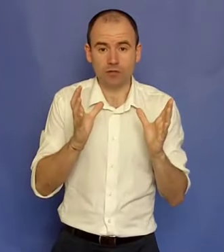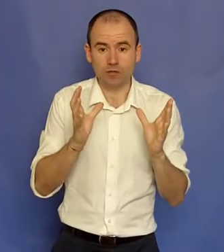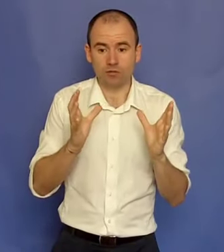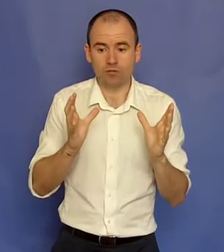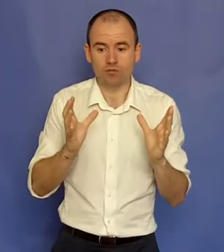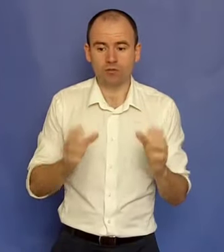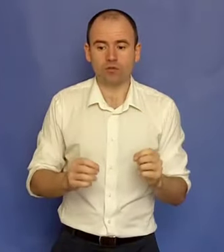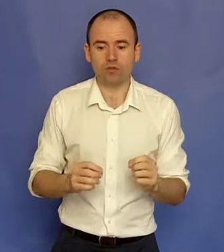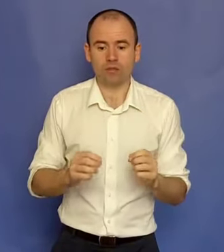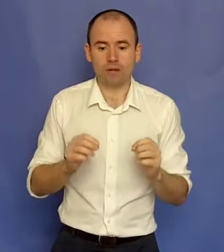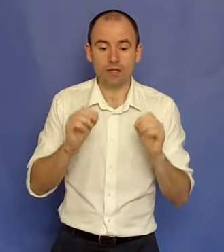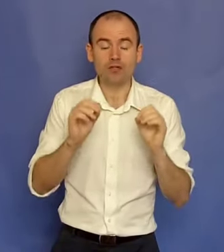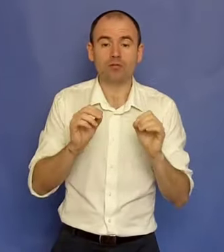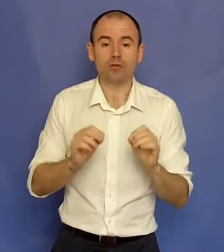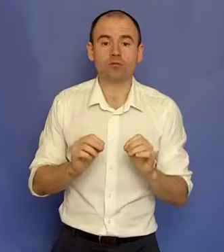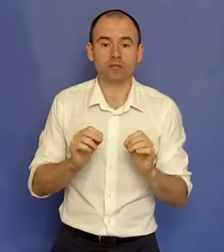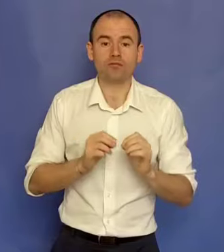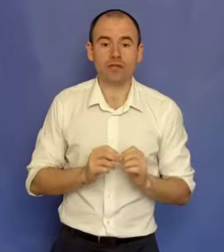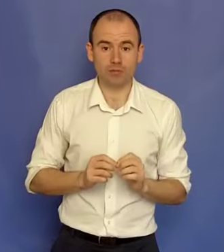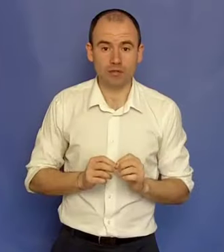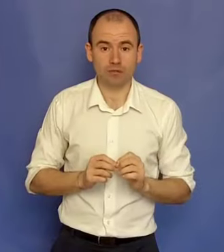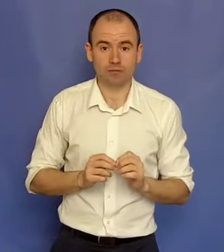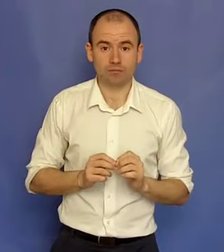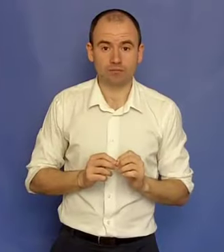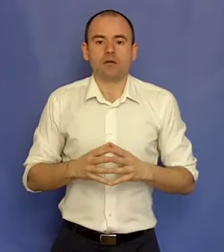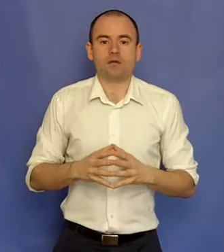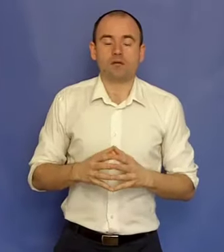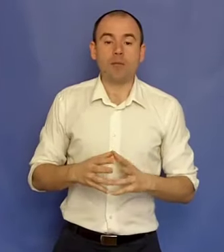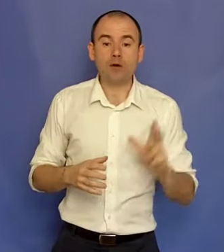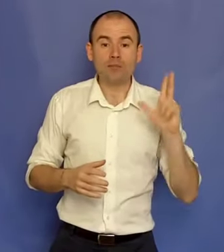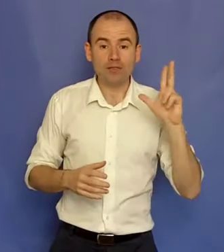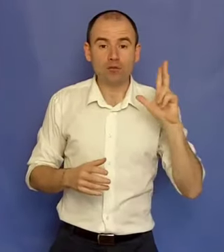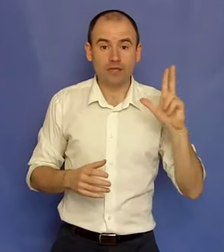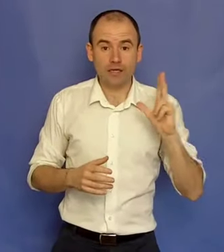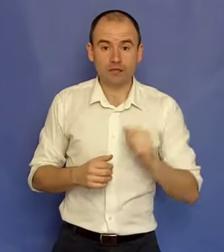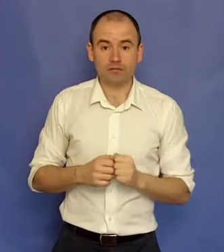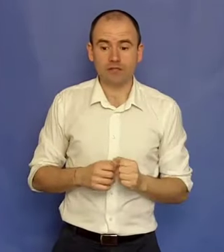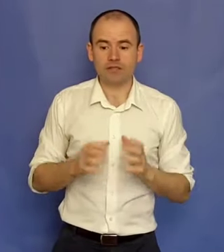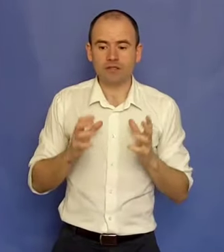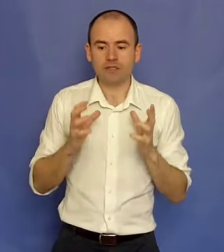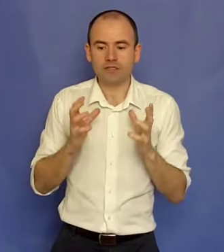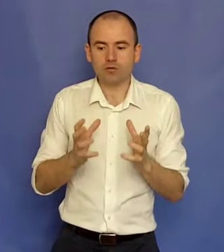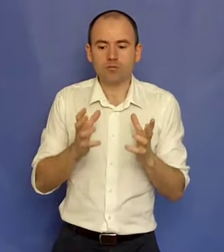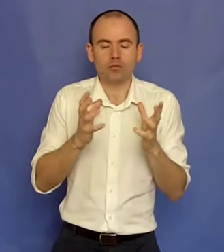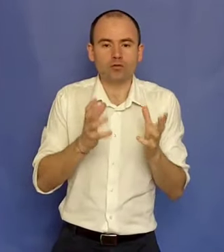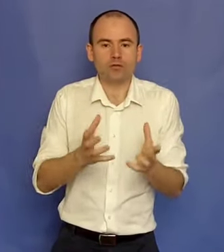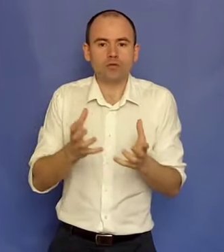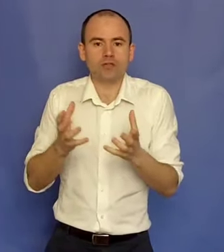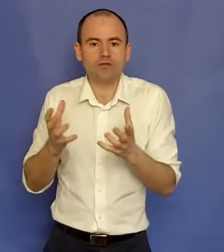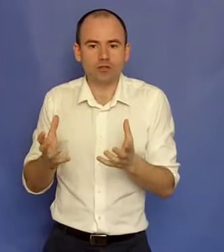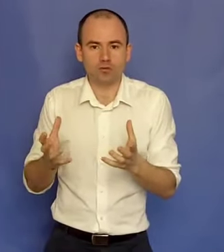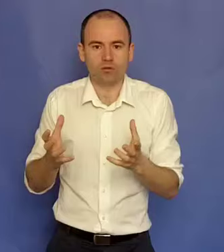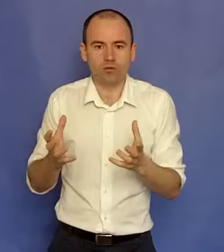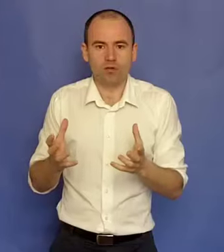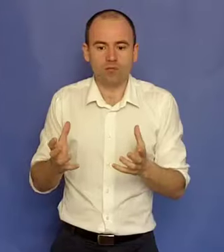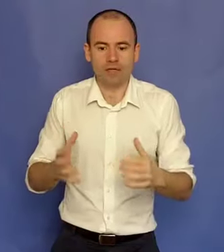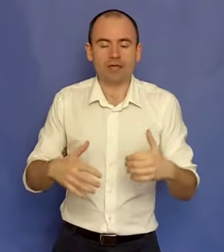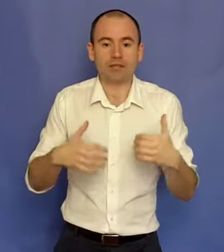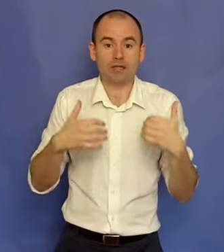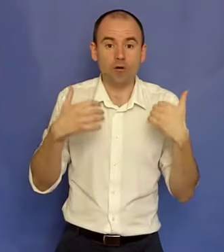domeniu? Pentru că în acel domeniu trebuie să devii expert. Apoi, pasul 3, este să găsești un produs sau un serviciu pe care să le